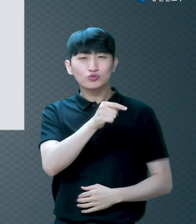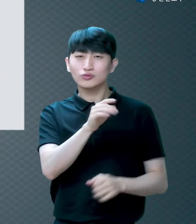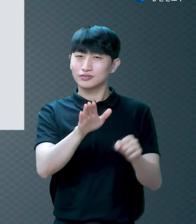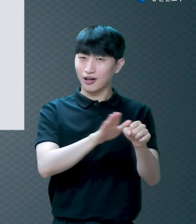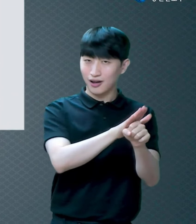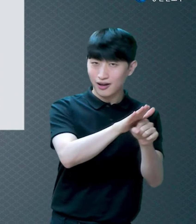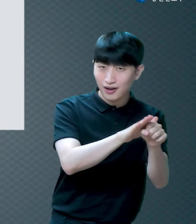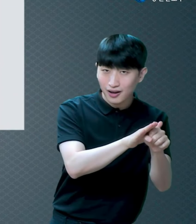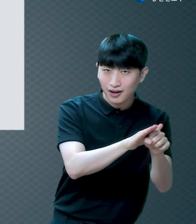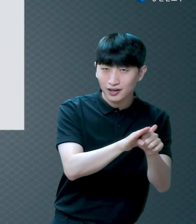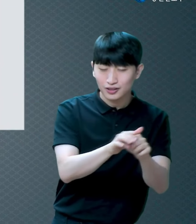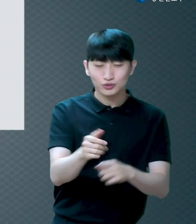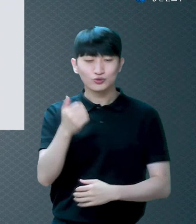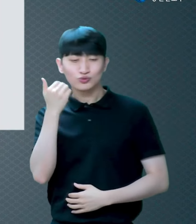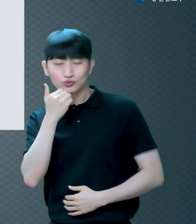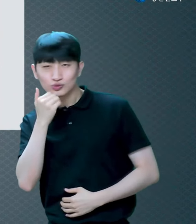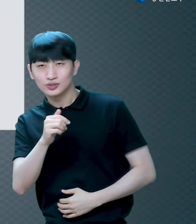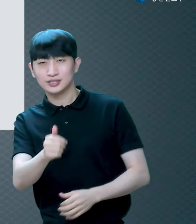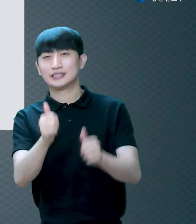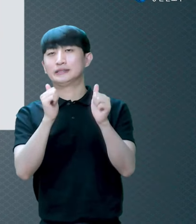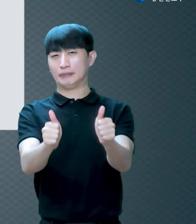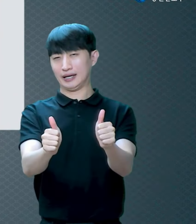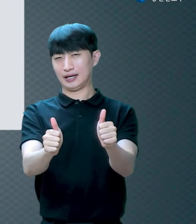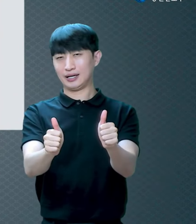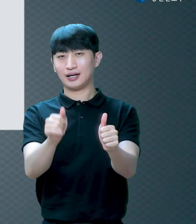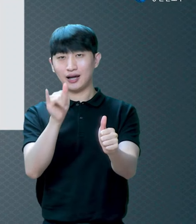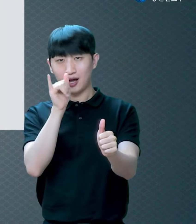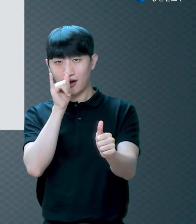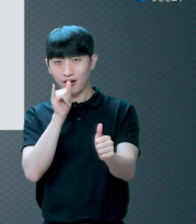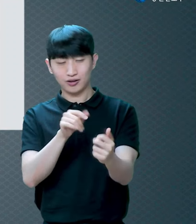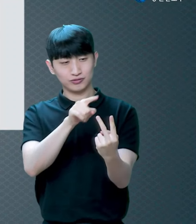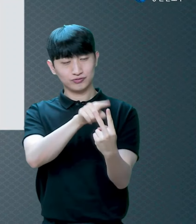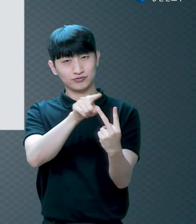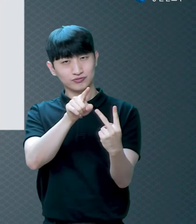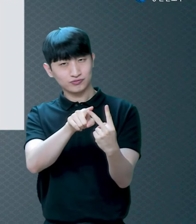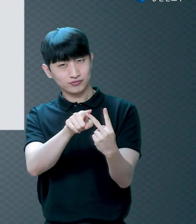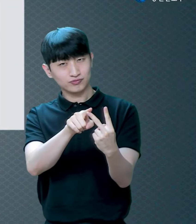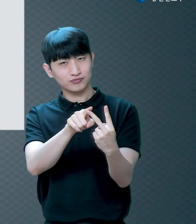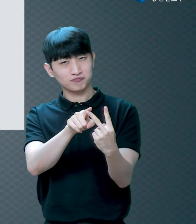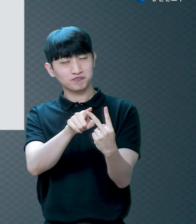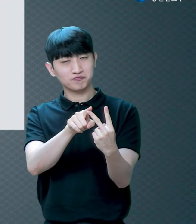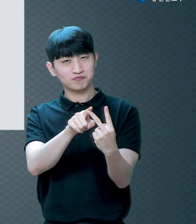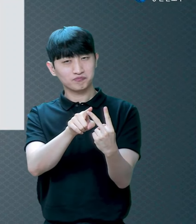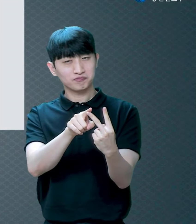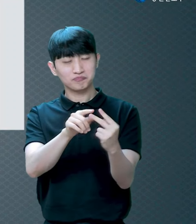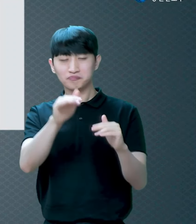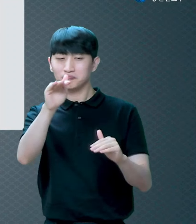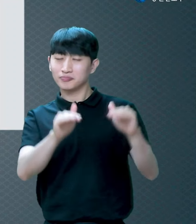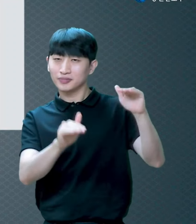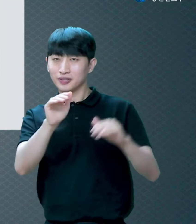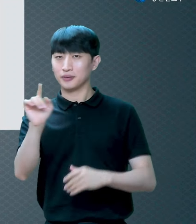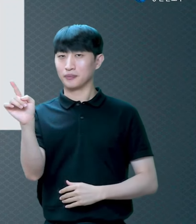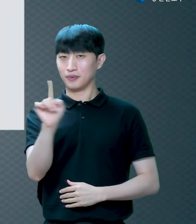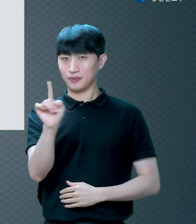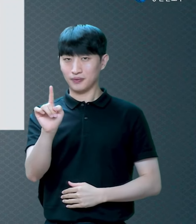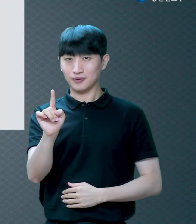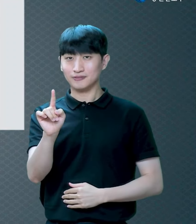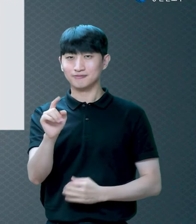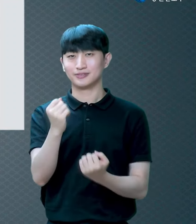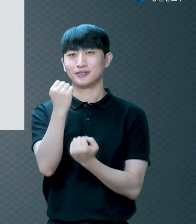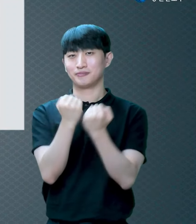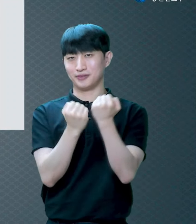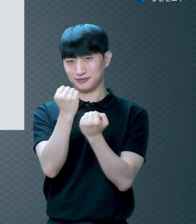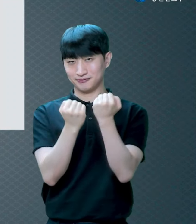사람은 심판을 받는데 그 두 가지의 모습을 잘 설명해 주고 있습니다